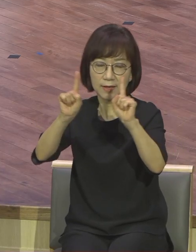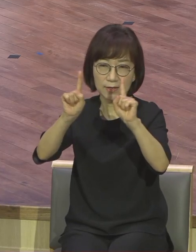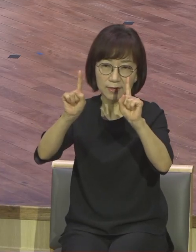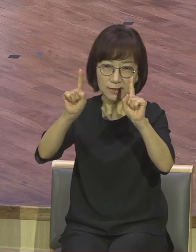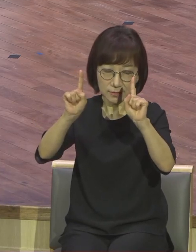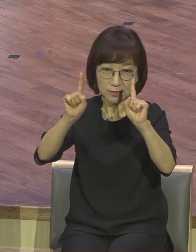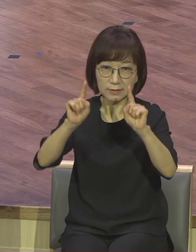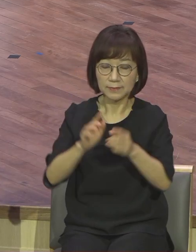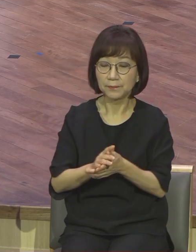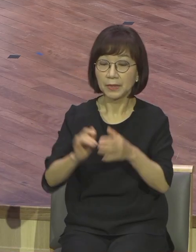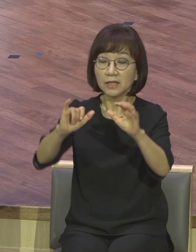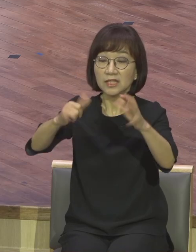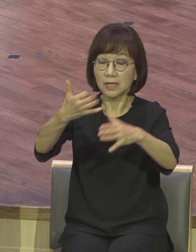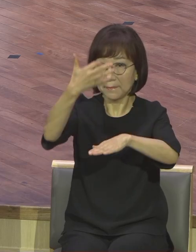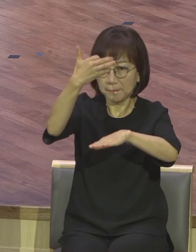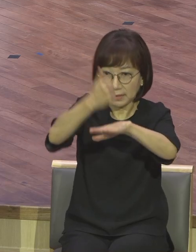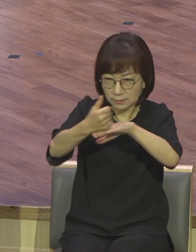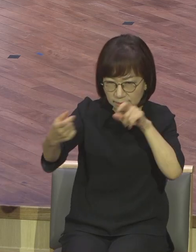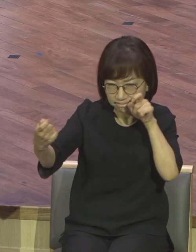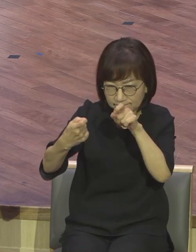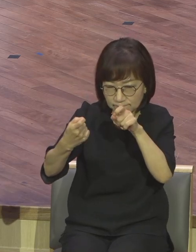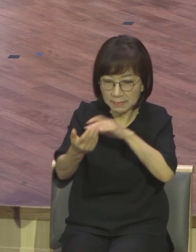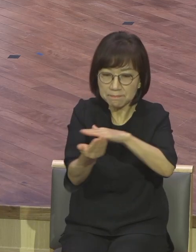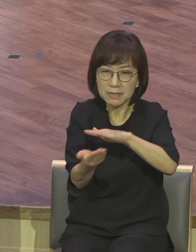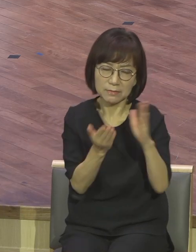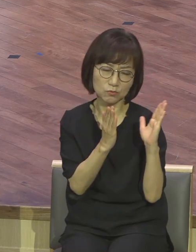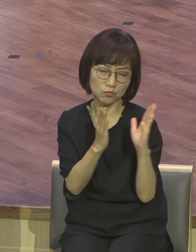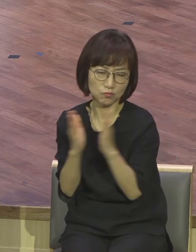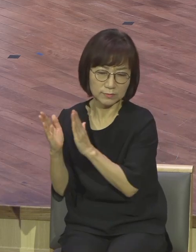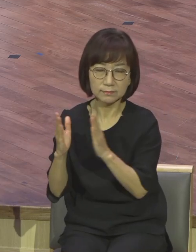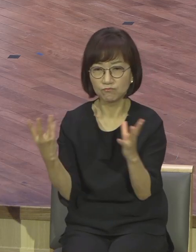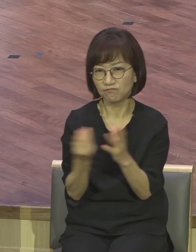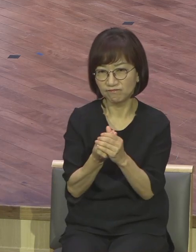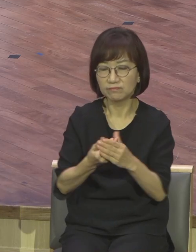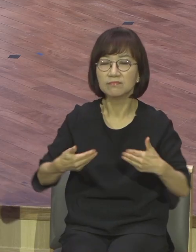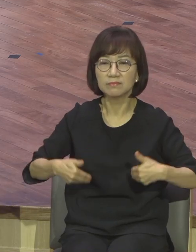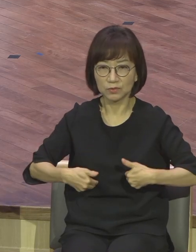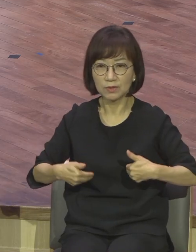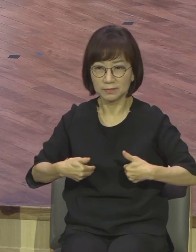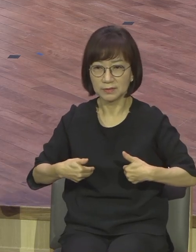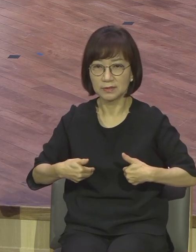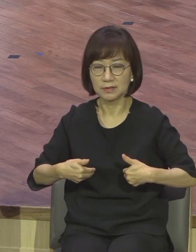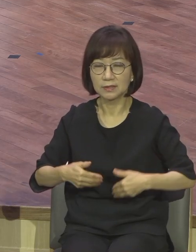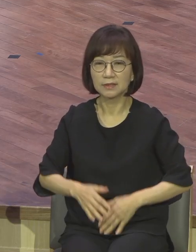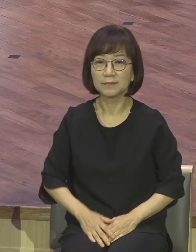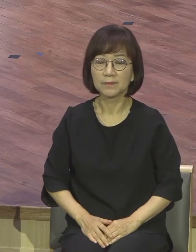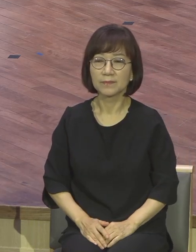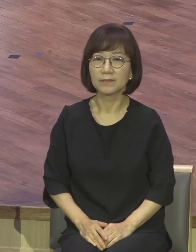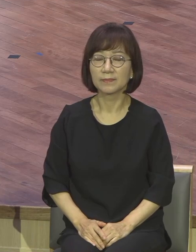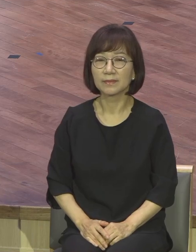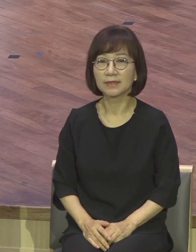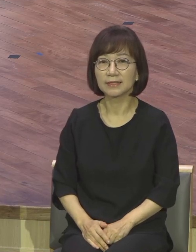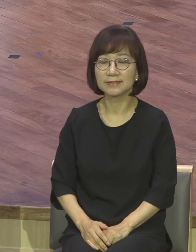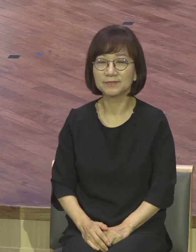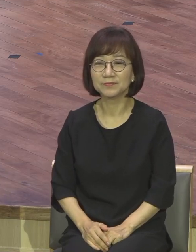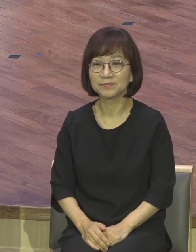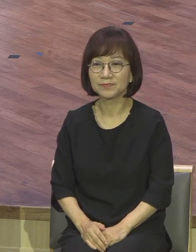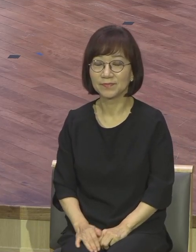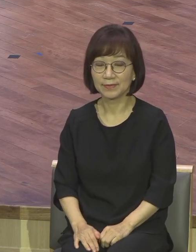대비해야 된다라는 말씀이에요. 흔히 종말에 대해서 말을 하면 두 가지 반응이